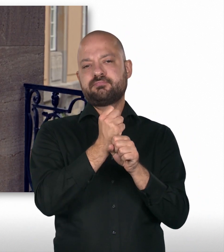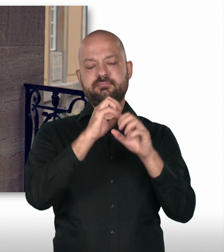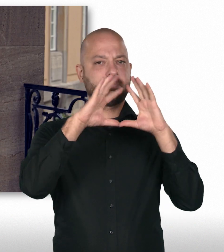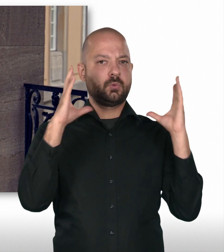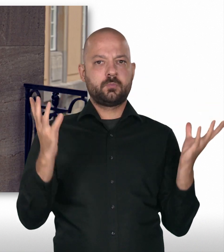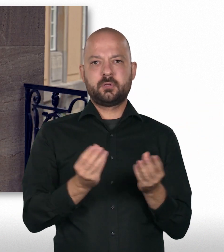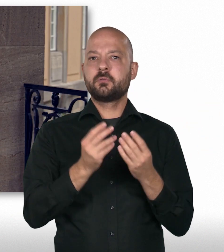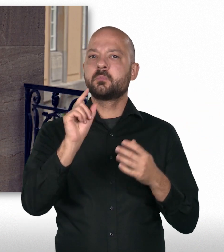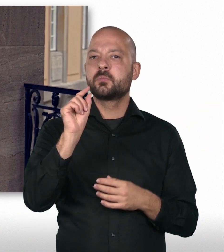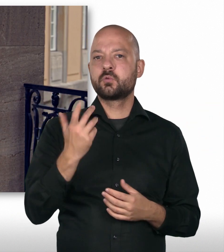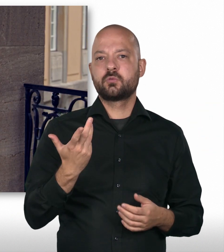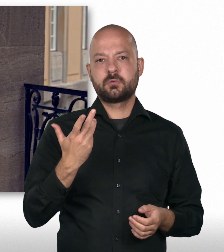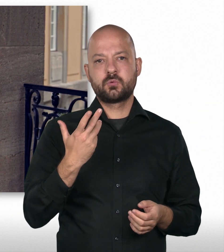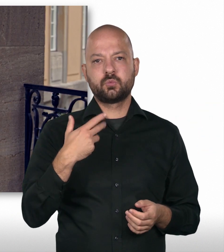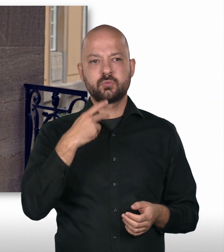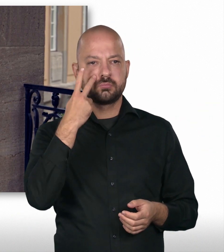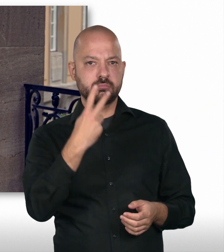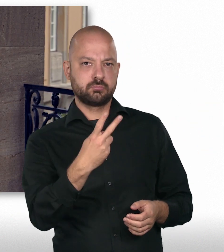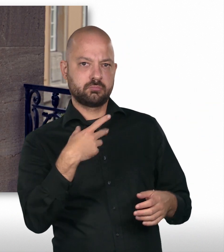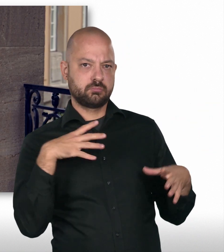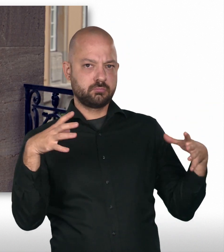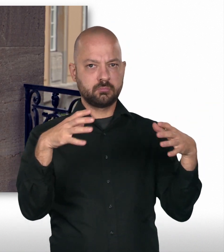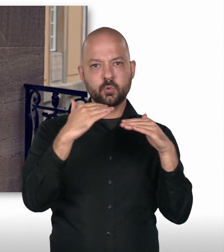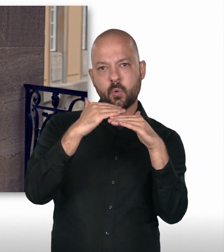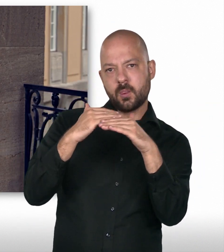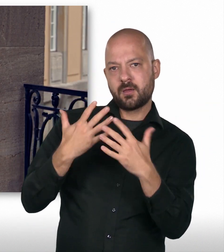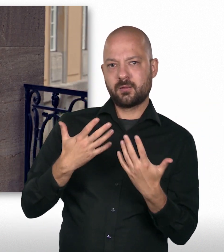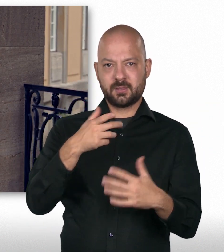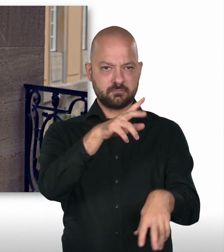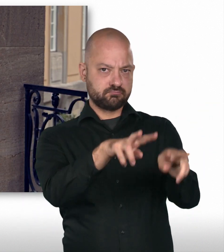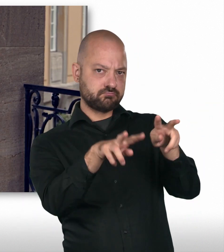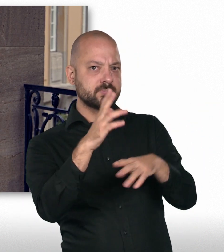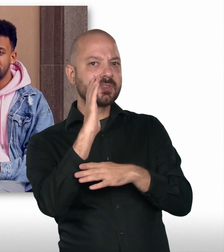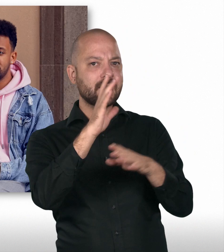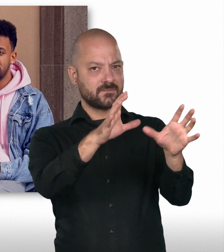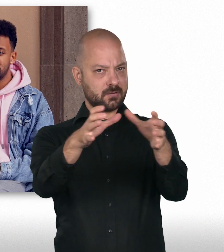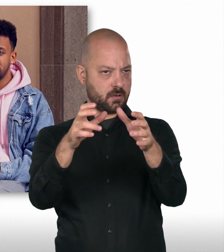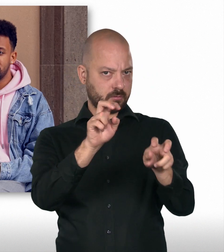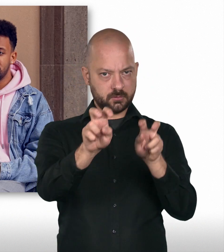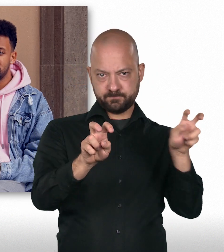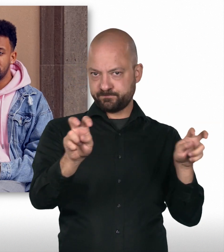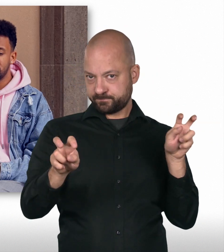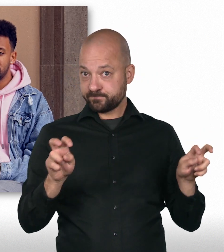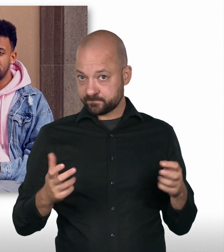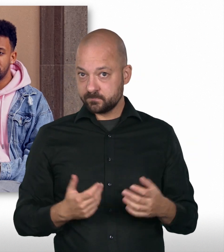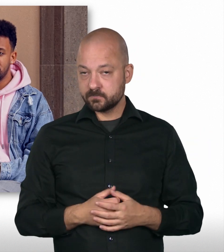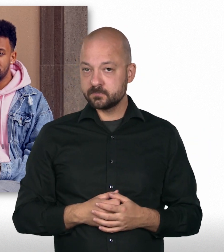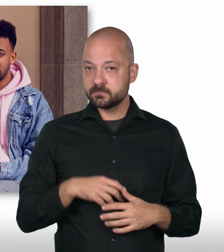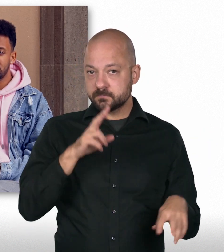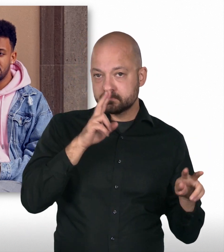meinem gesamten Arbeitsalltag ganz deutlich. Und ich sehe das auch an meinen ganzen Crew, Kolleginnen und Kollegen, die jetzt in verschiedenen Referaten